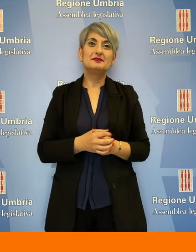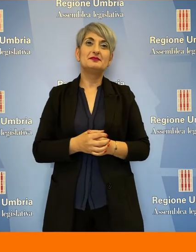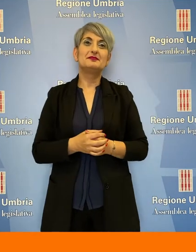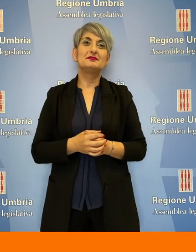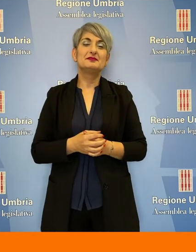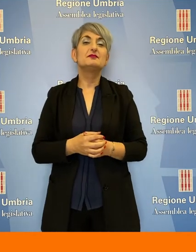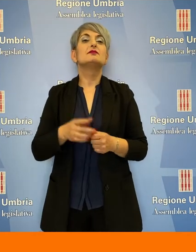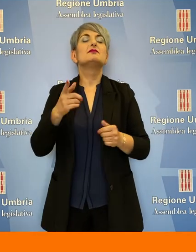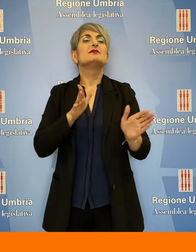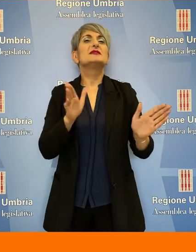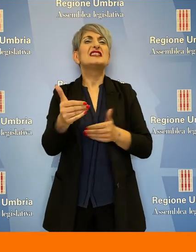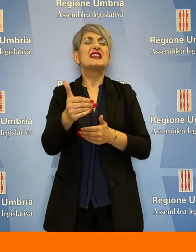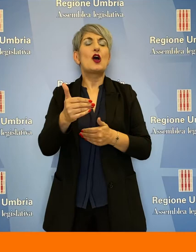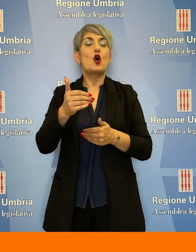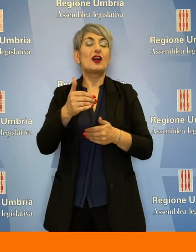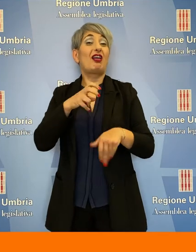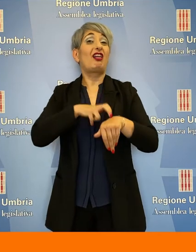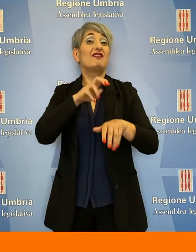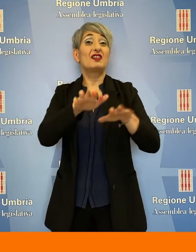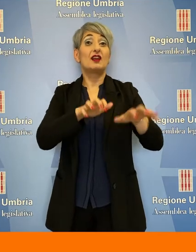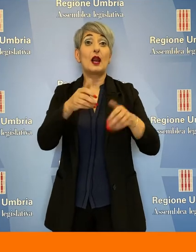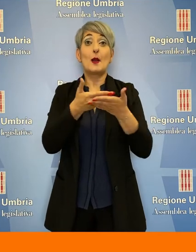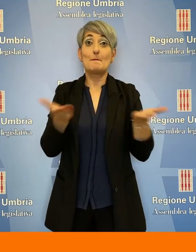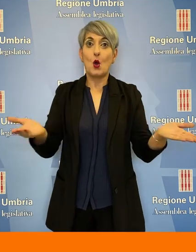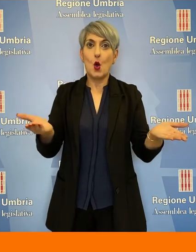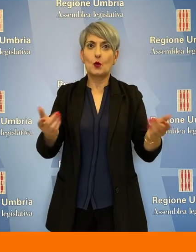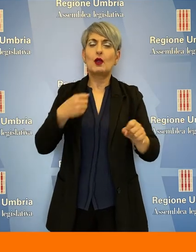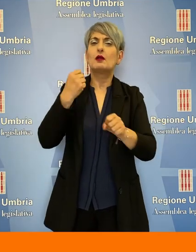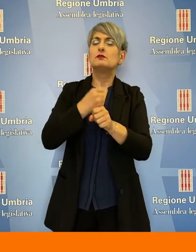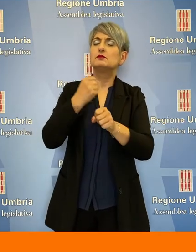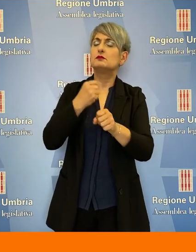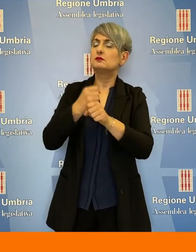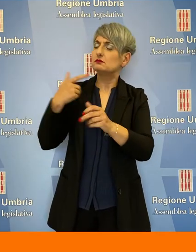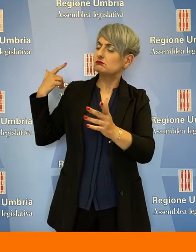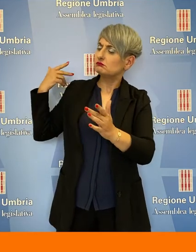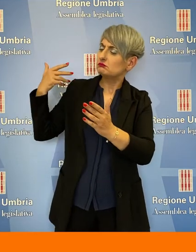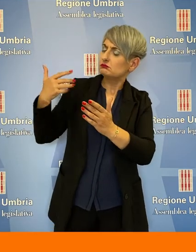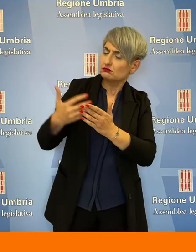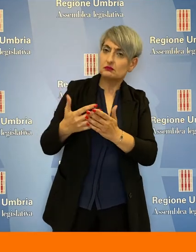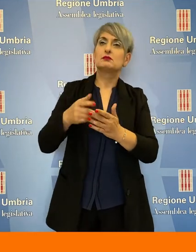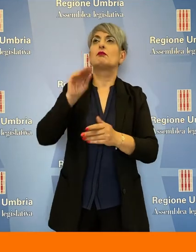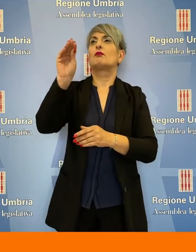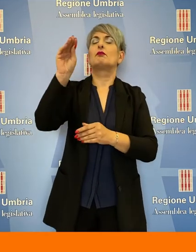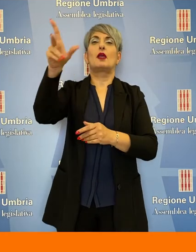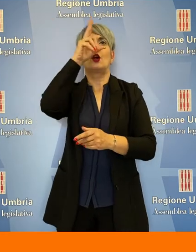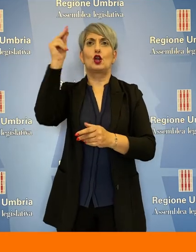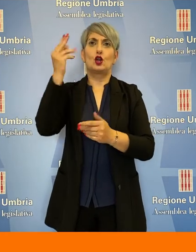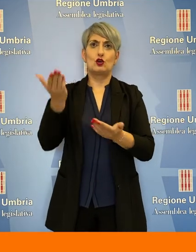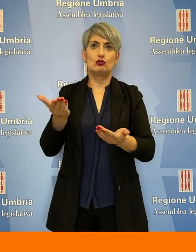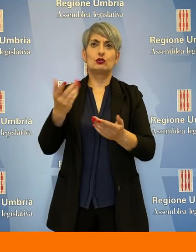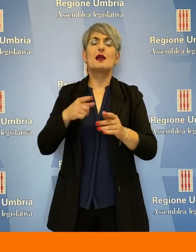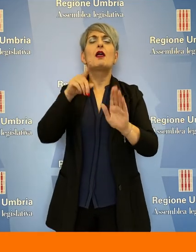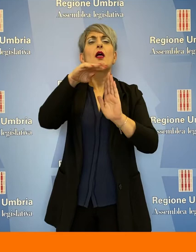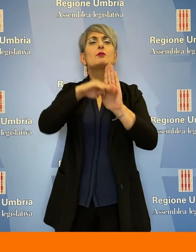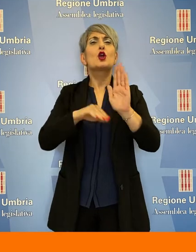Il settore della veterinaria pubblica chiede un riconoscimento del lavoro svolto e un coinvolgimento nella